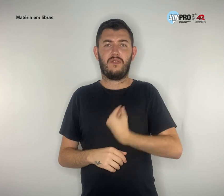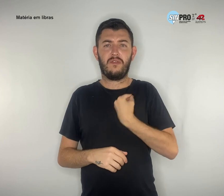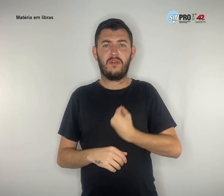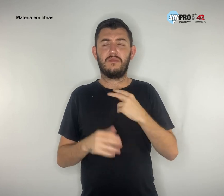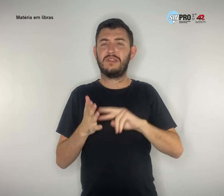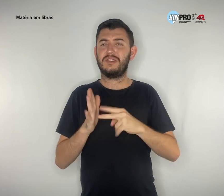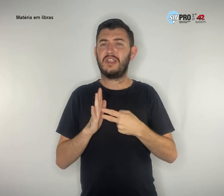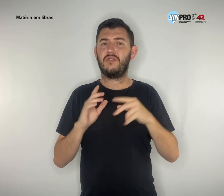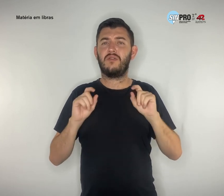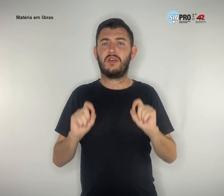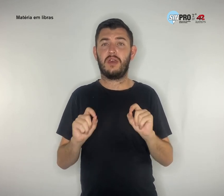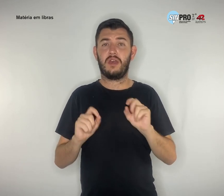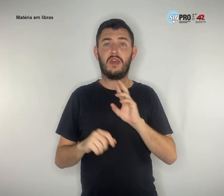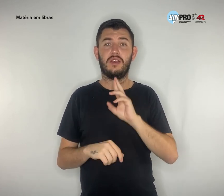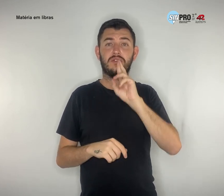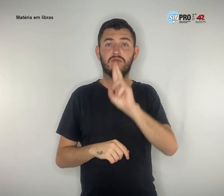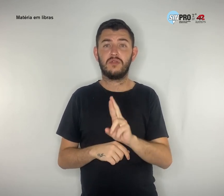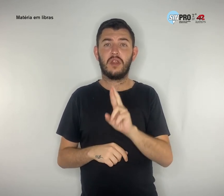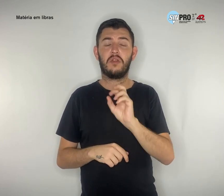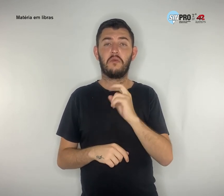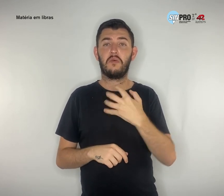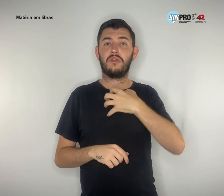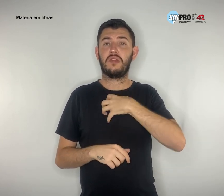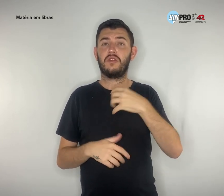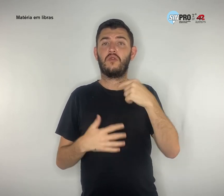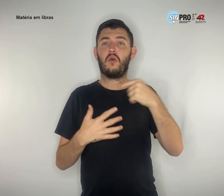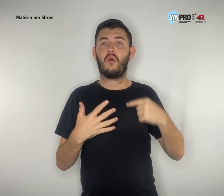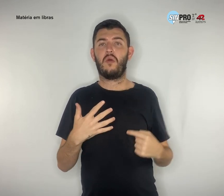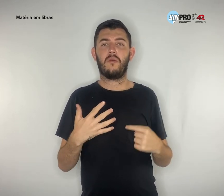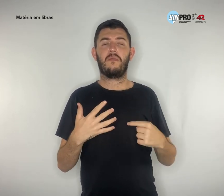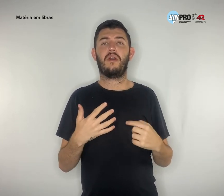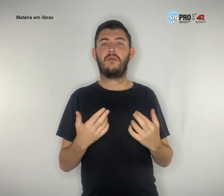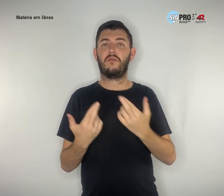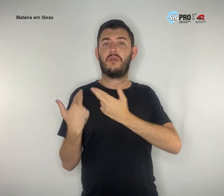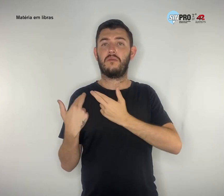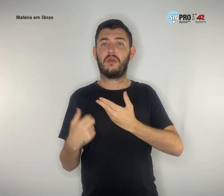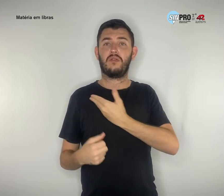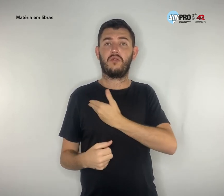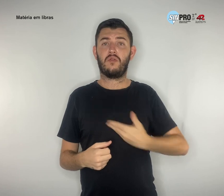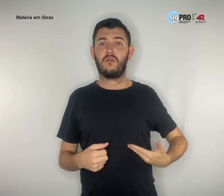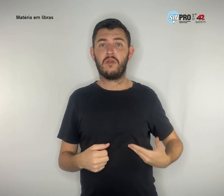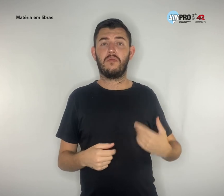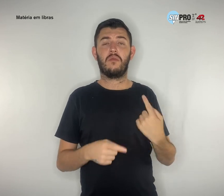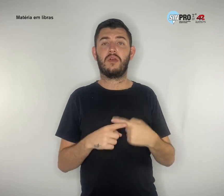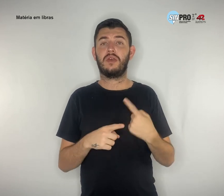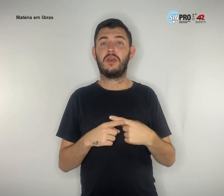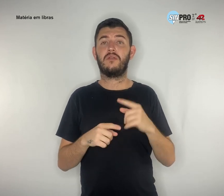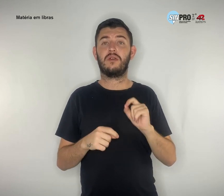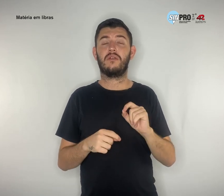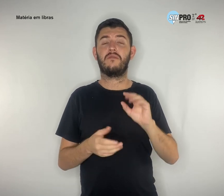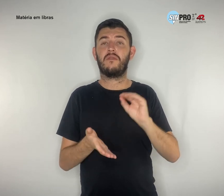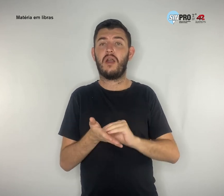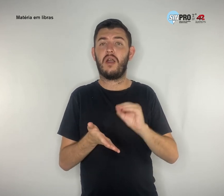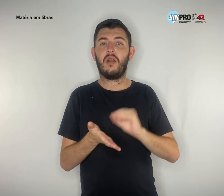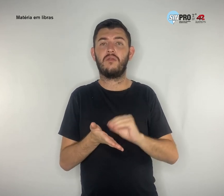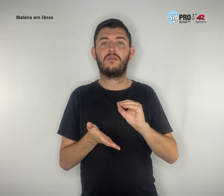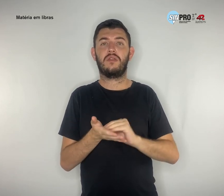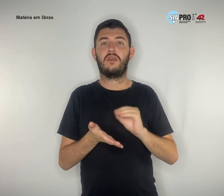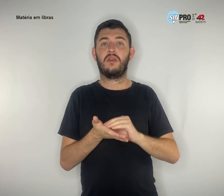uma ausência do Estado com relação à importância e à urgência de investimento na educação pública.